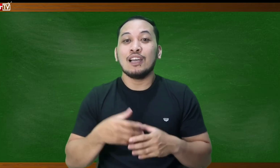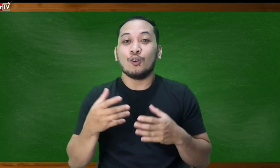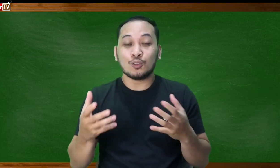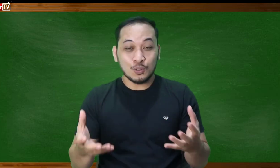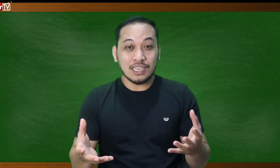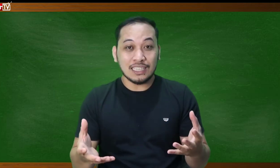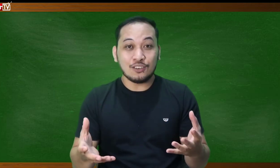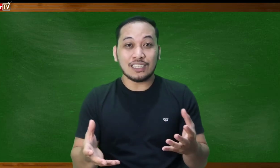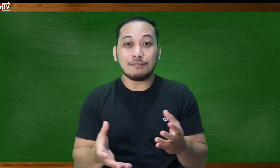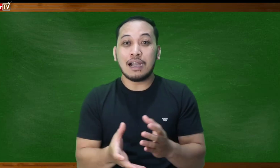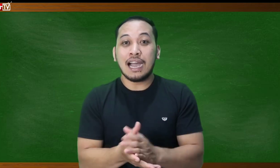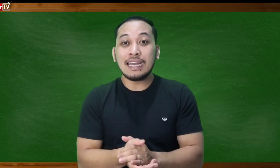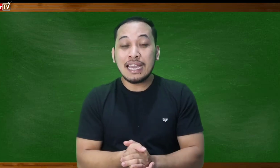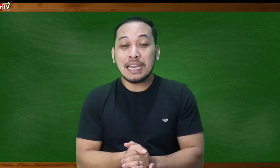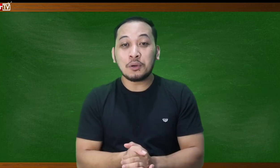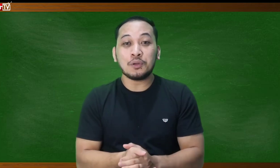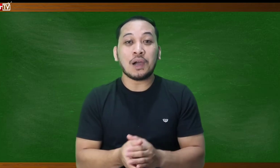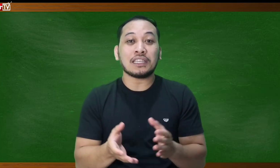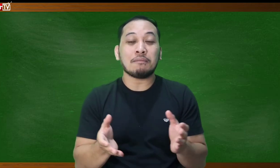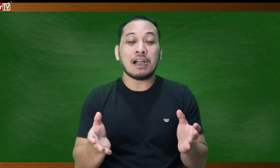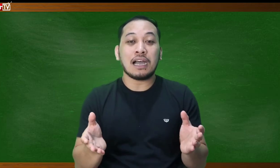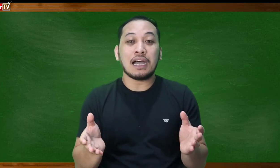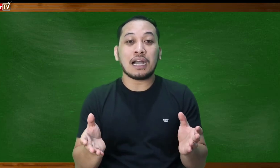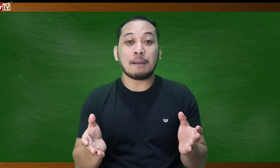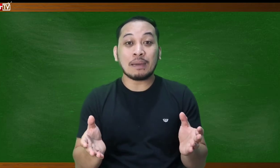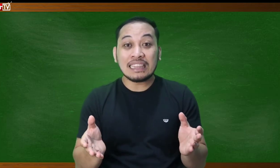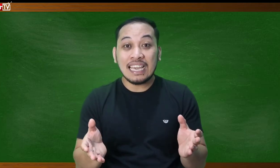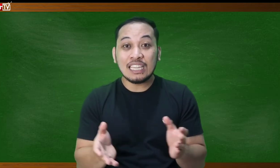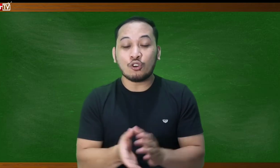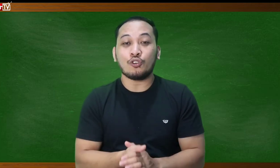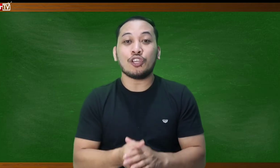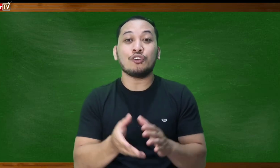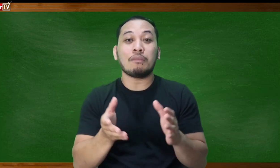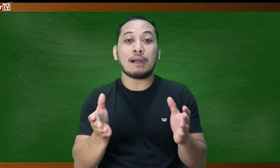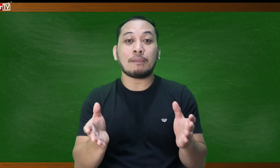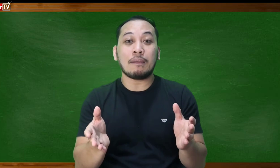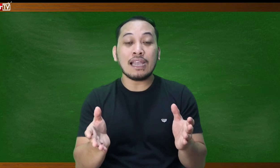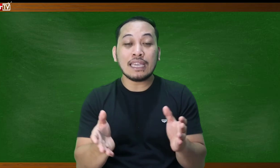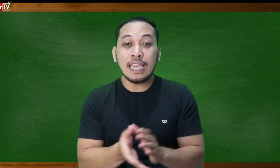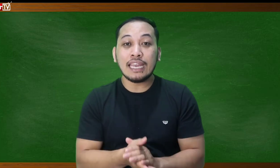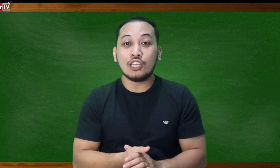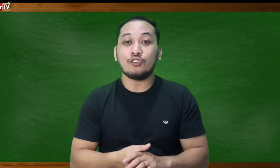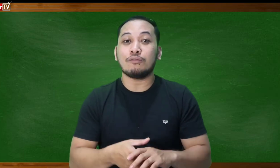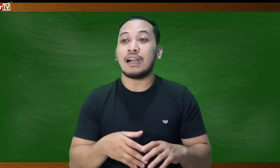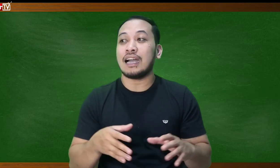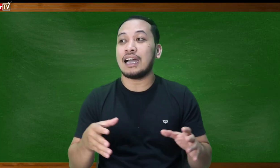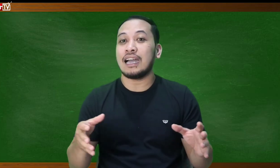Puutusan natin yung ating mga anak o yung ating mga kapatid o yung inyong mga pamangkin inyong mga